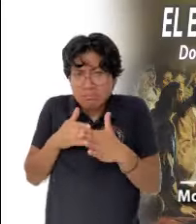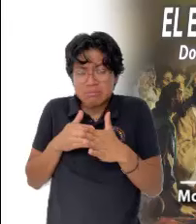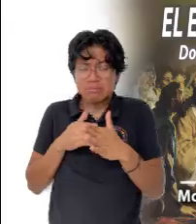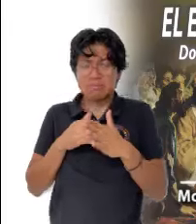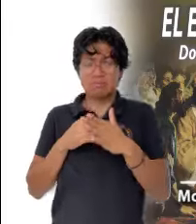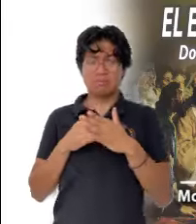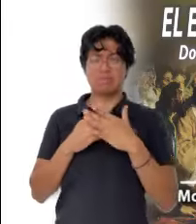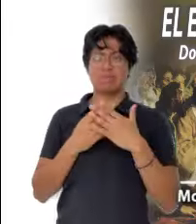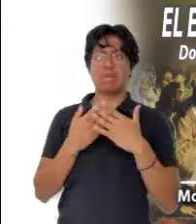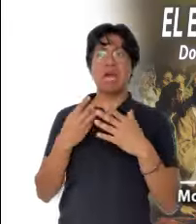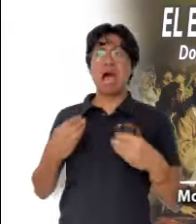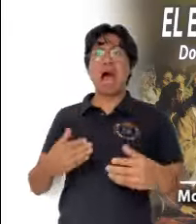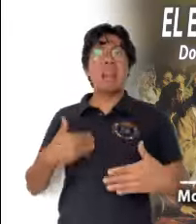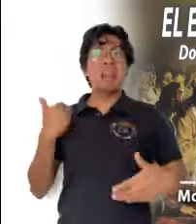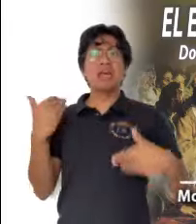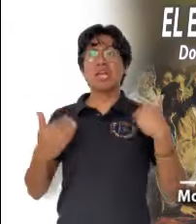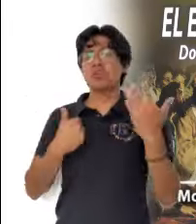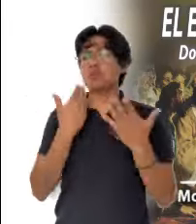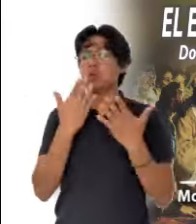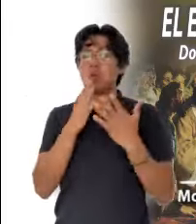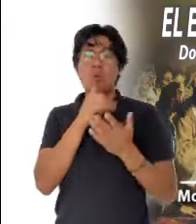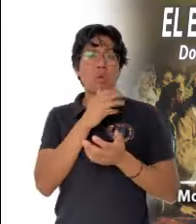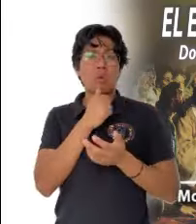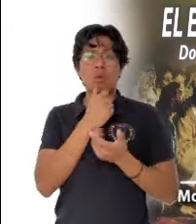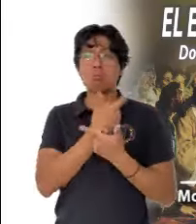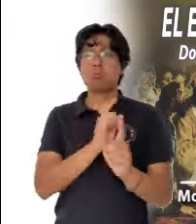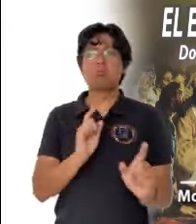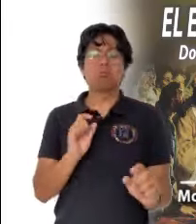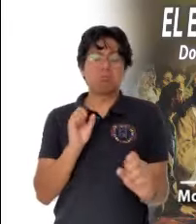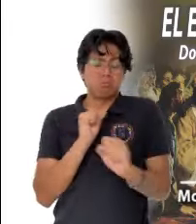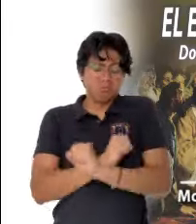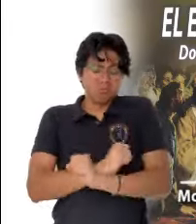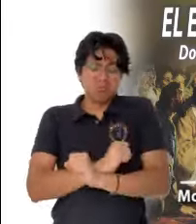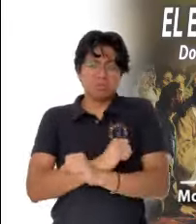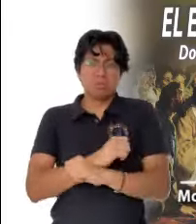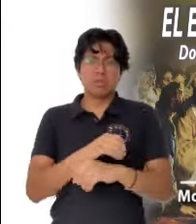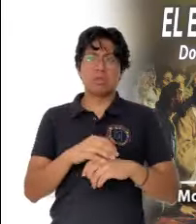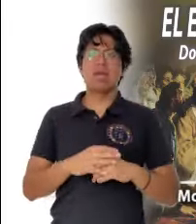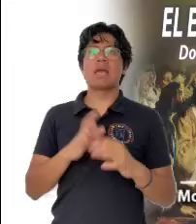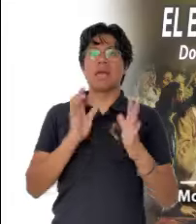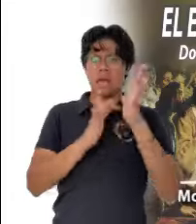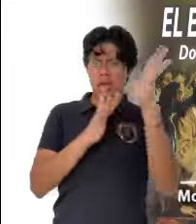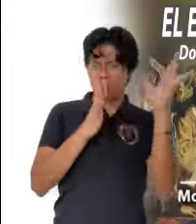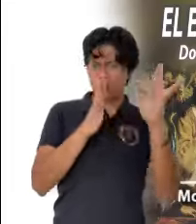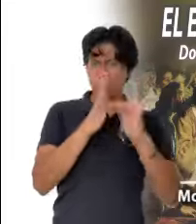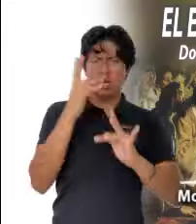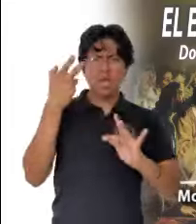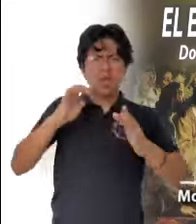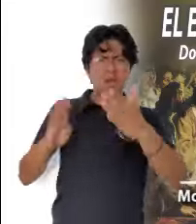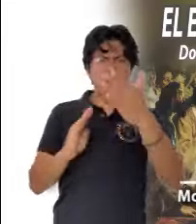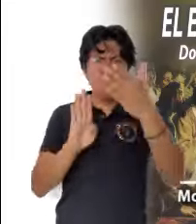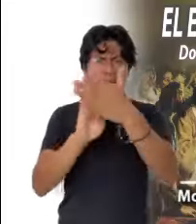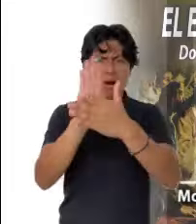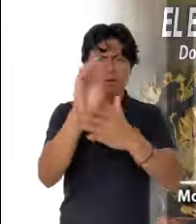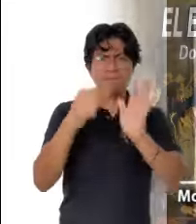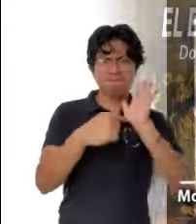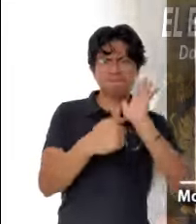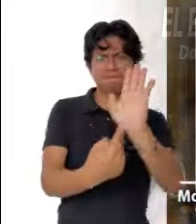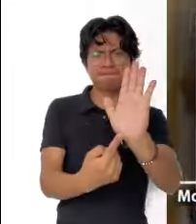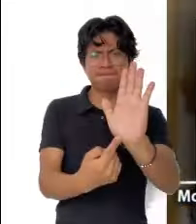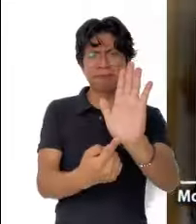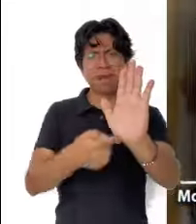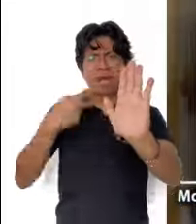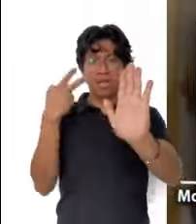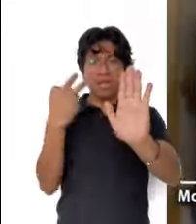empequeñecen, que nos impiden vivir con alegría y en libertad. Jesús desenmascara